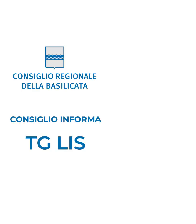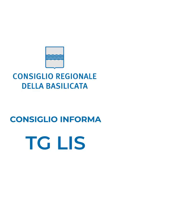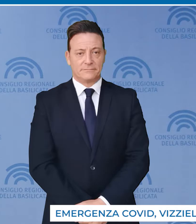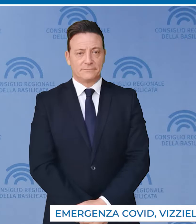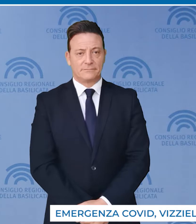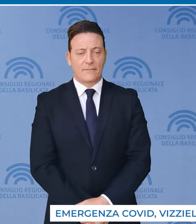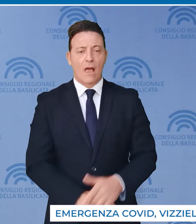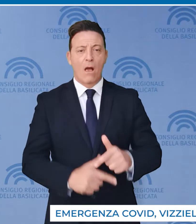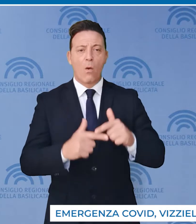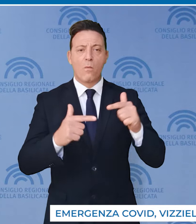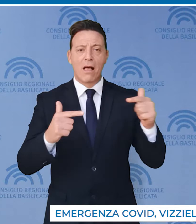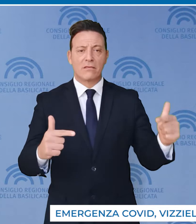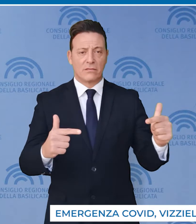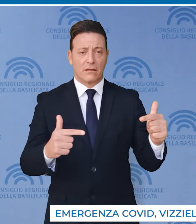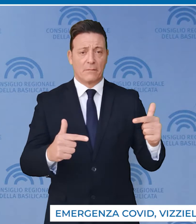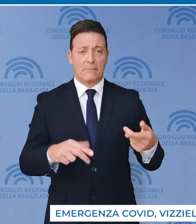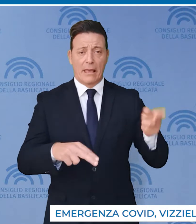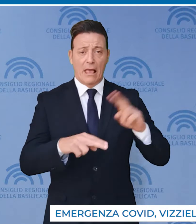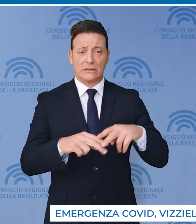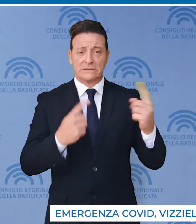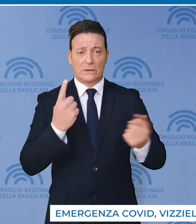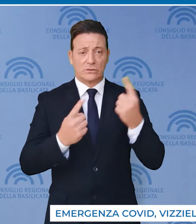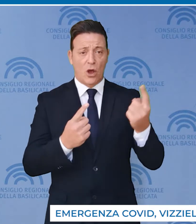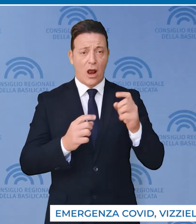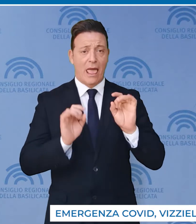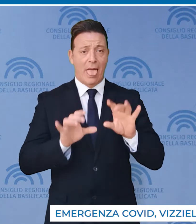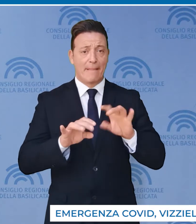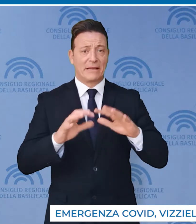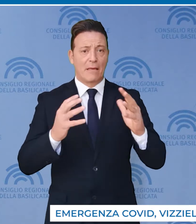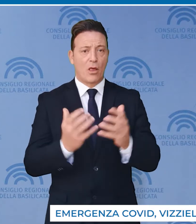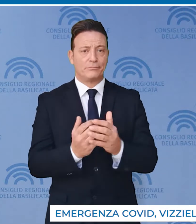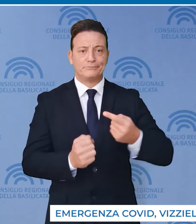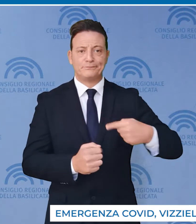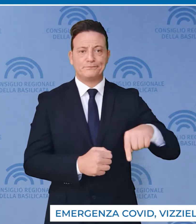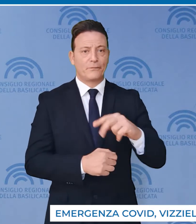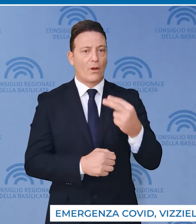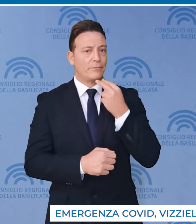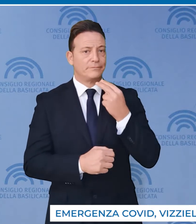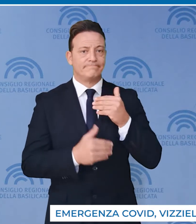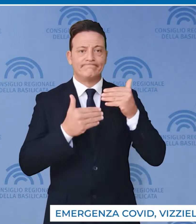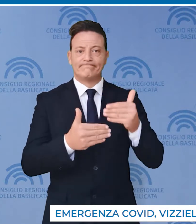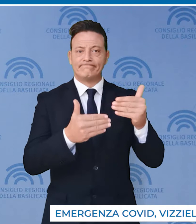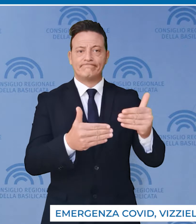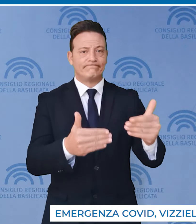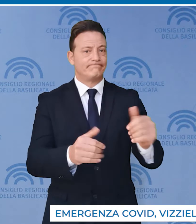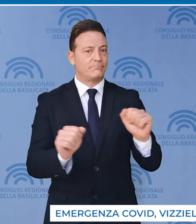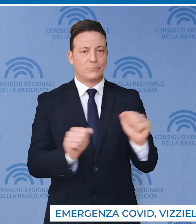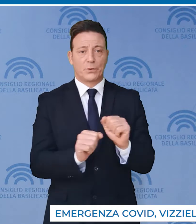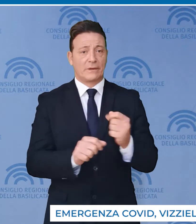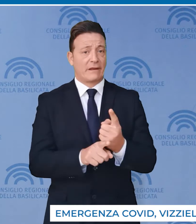Il progressivo peggioramento della situazione epidemiologica ci impone di non